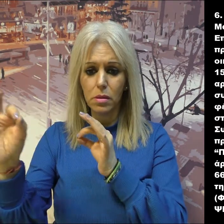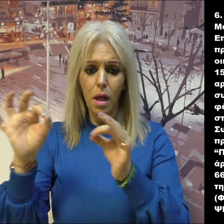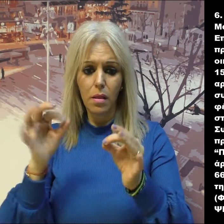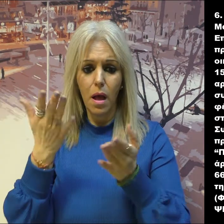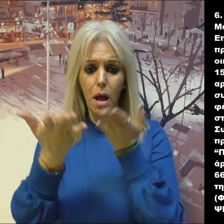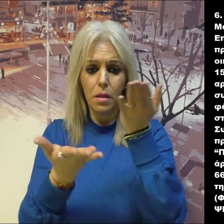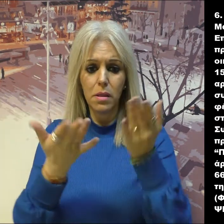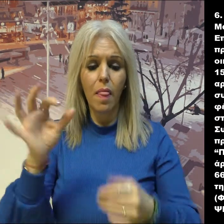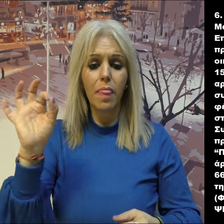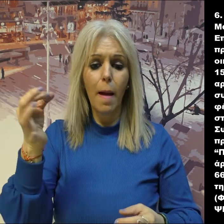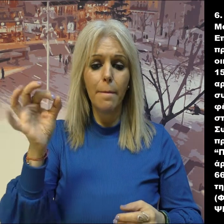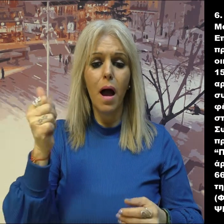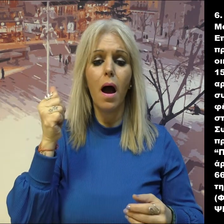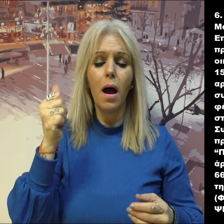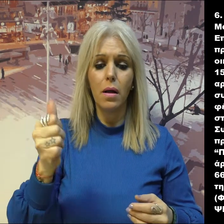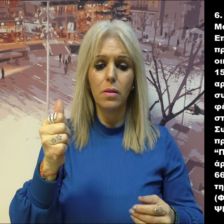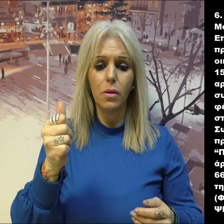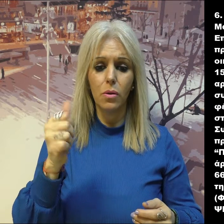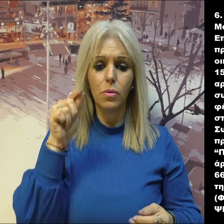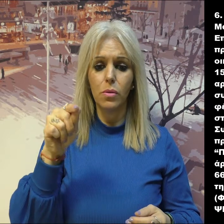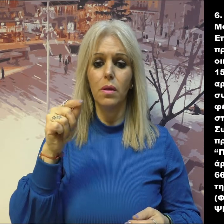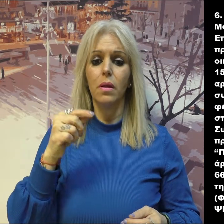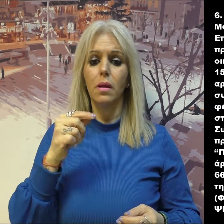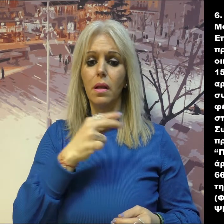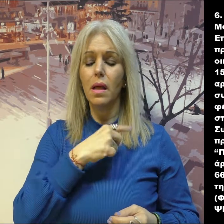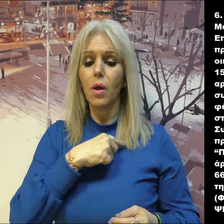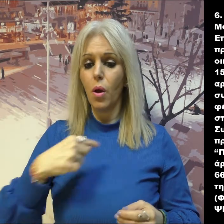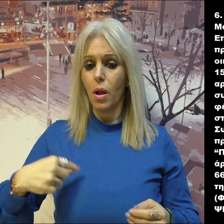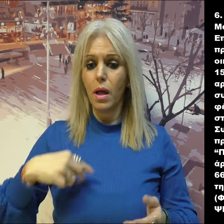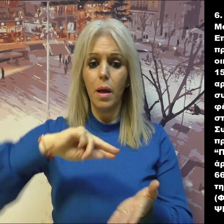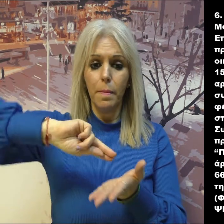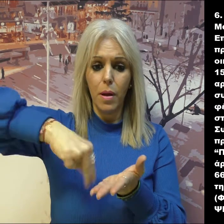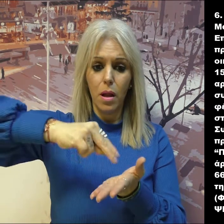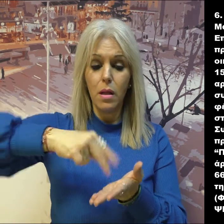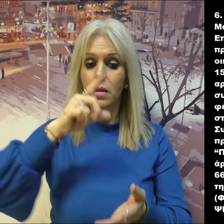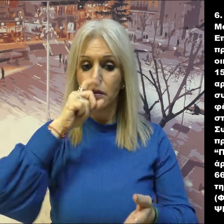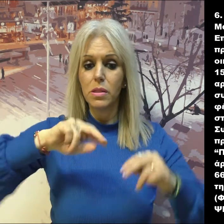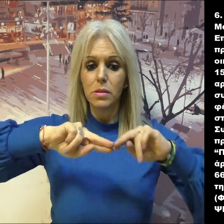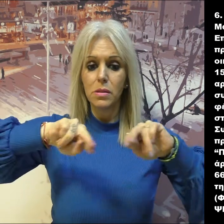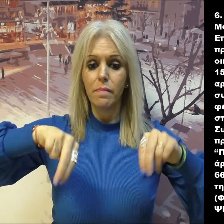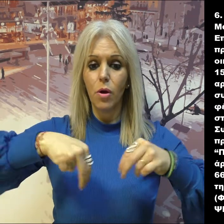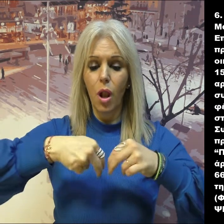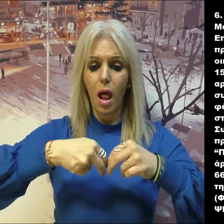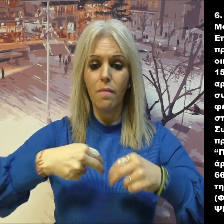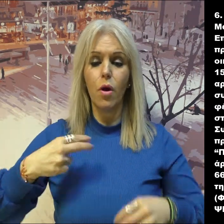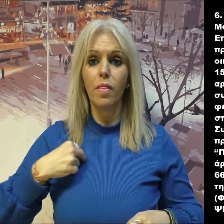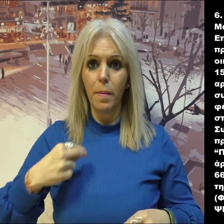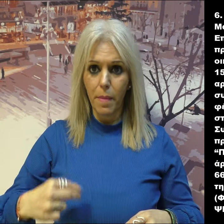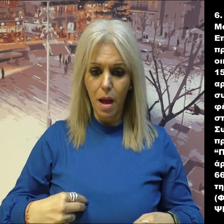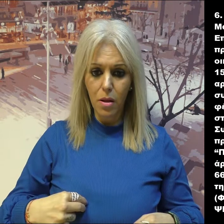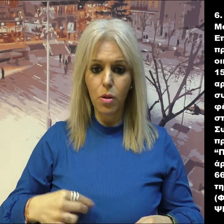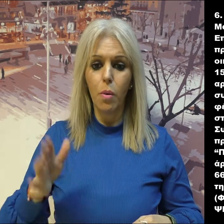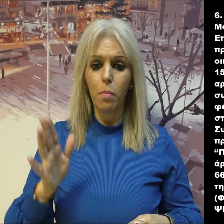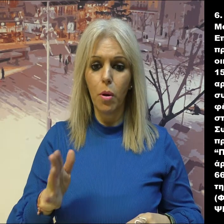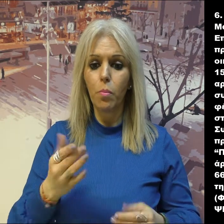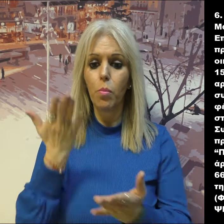Δυνάμη των διατάξεων του άρθρου 22 του νόμου 4061 του 2012, όπως συμπληρώθηκε με την παράγραφο 9 του άρθρου 37